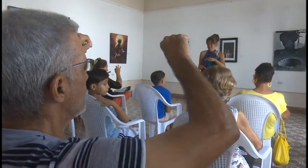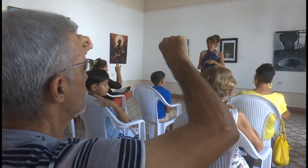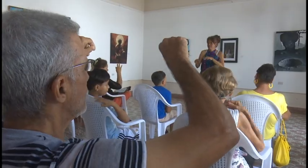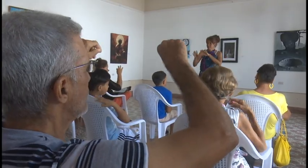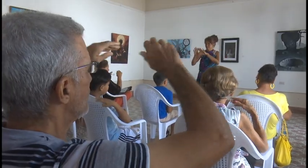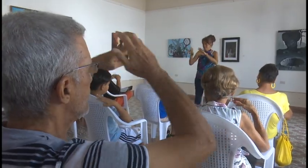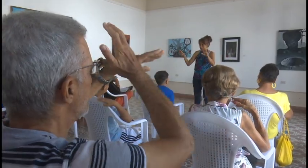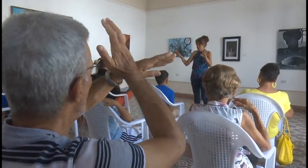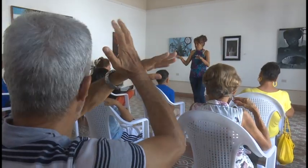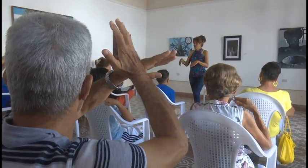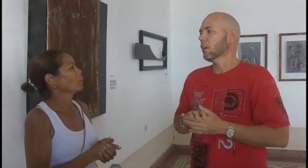señas cubana.